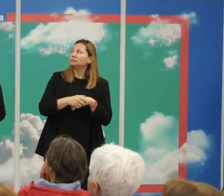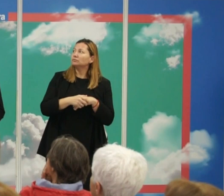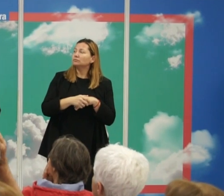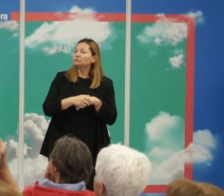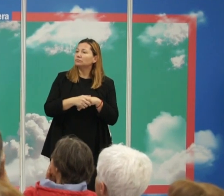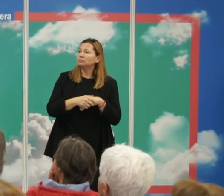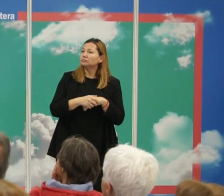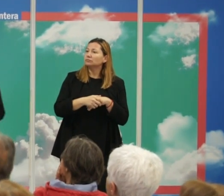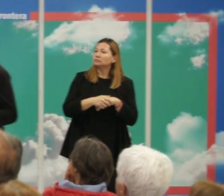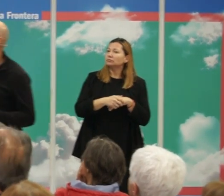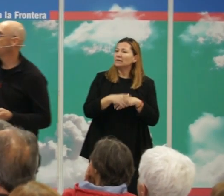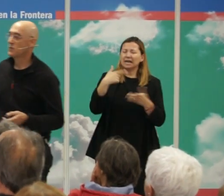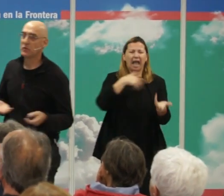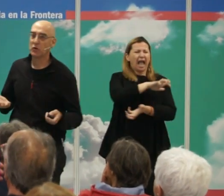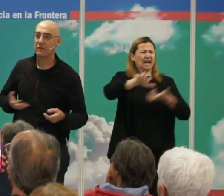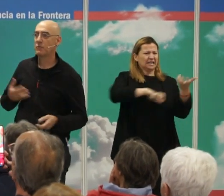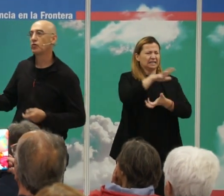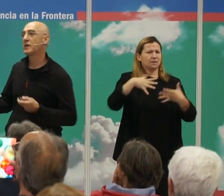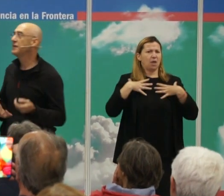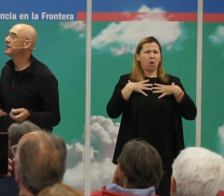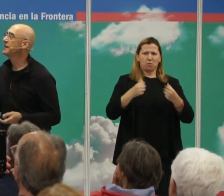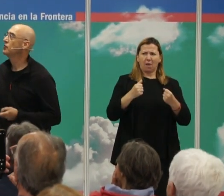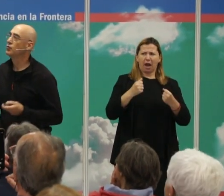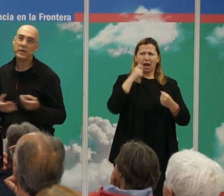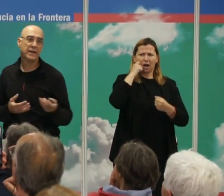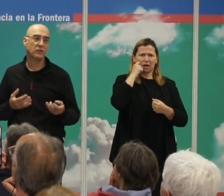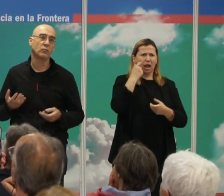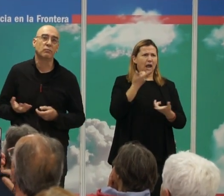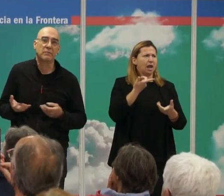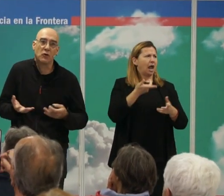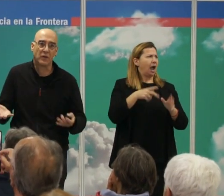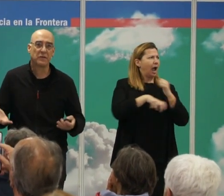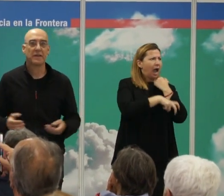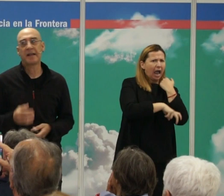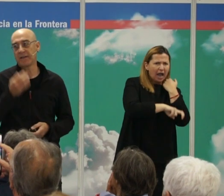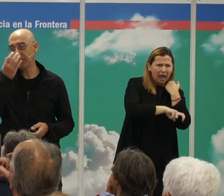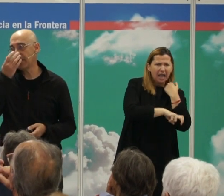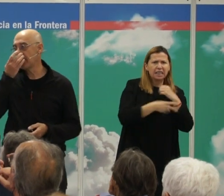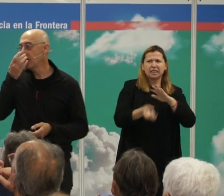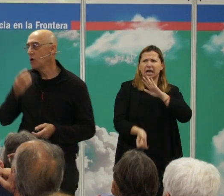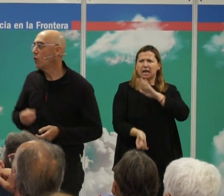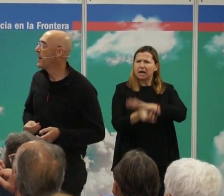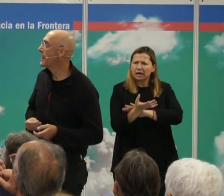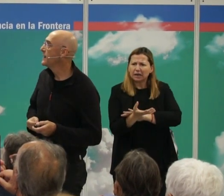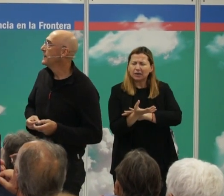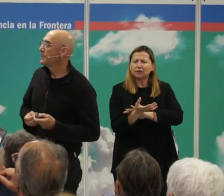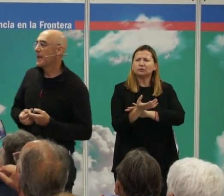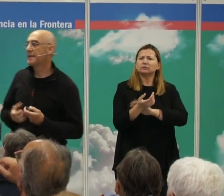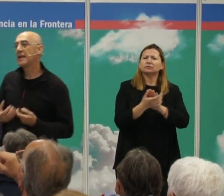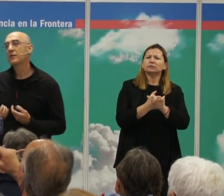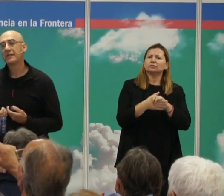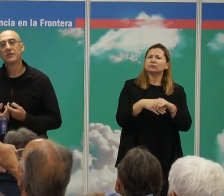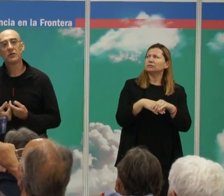Bueno, la agresividad humana, como todos sabemos, sus raíces, sus orígenes, las consecuencias que tiene la agresividad humana,